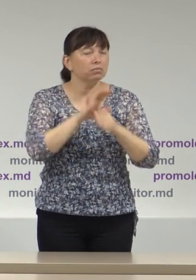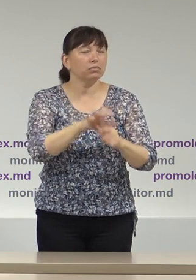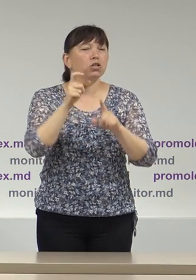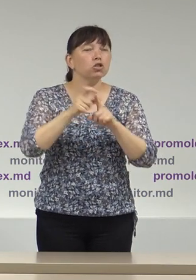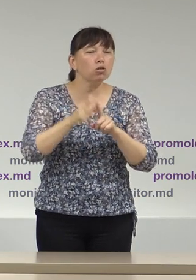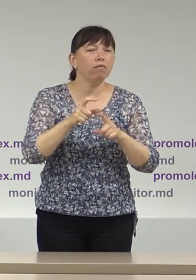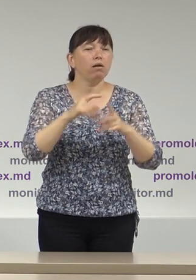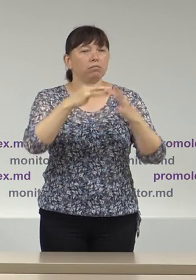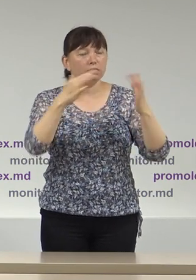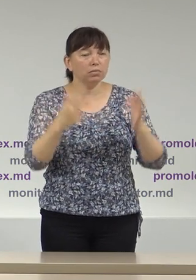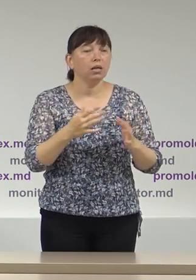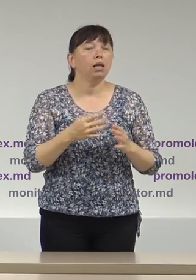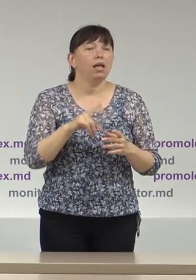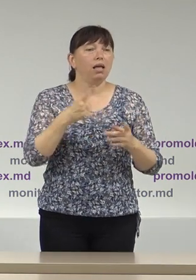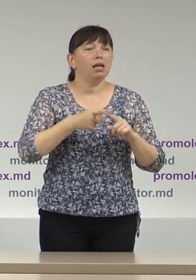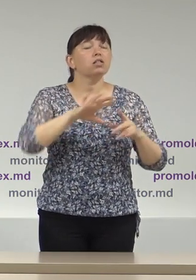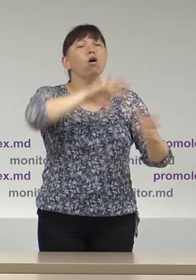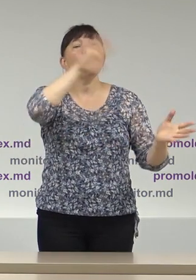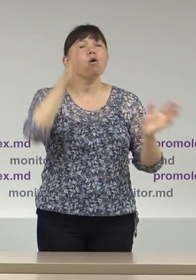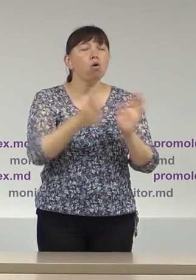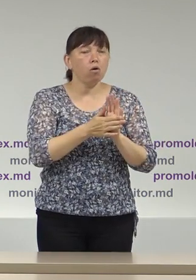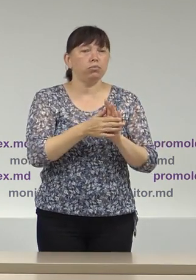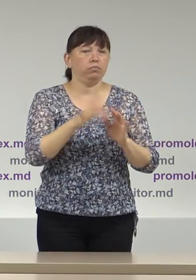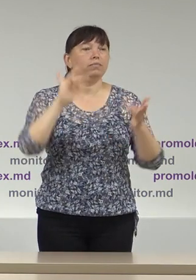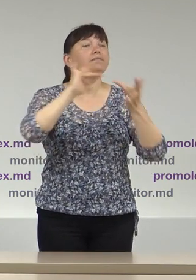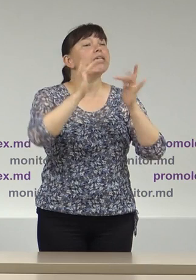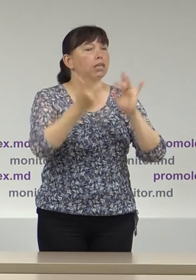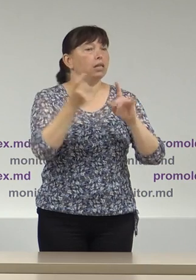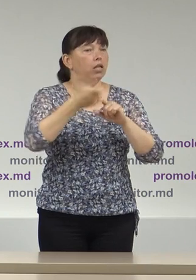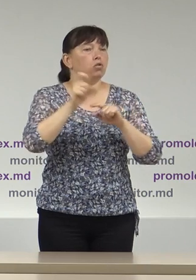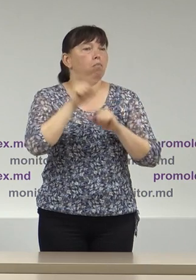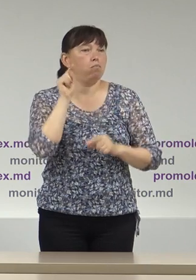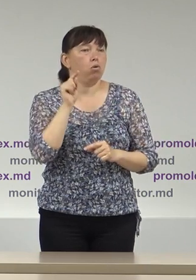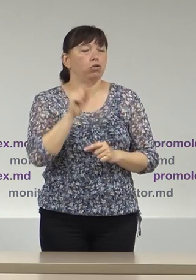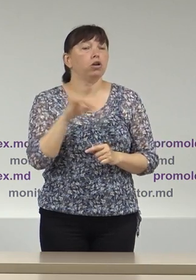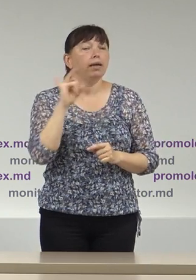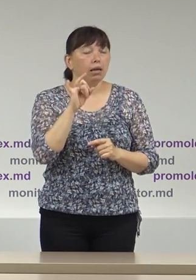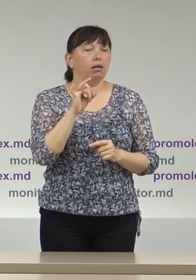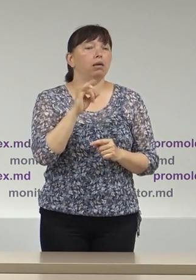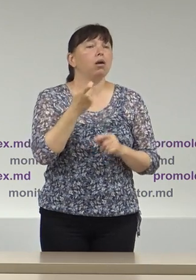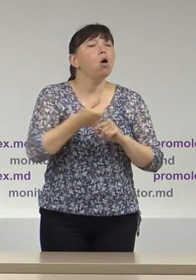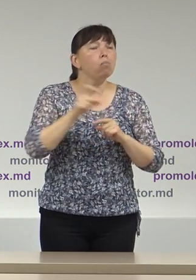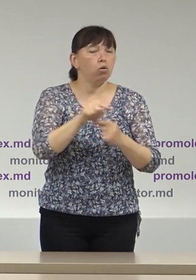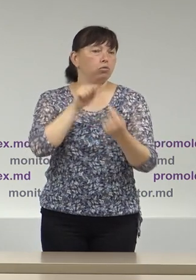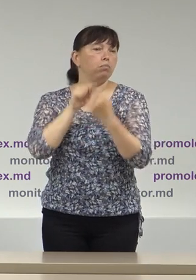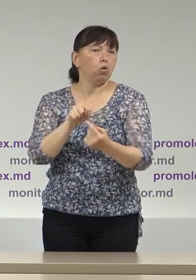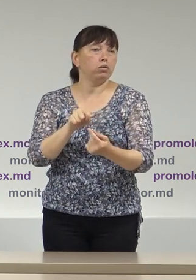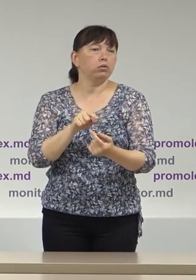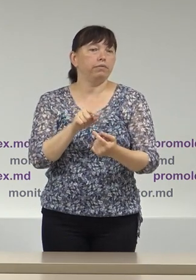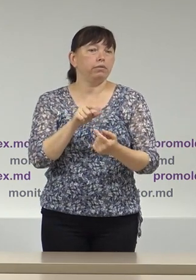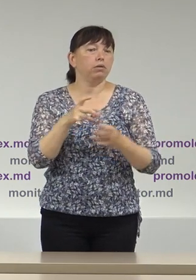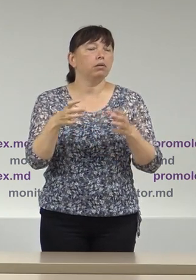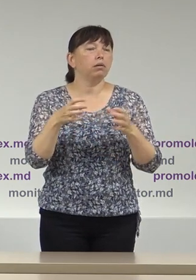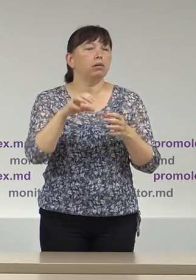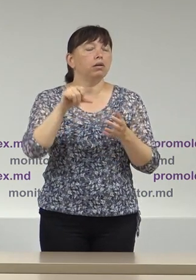discriminare sunt în general în mediul online și sunt îndreptate de cele mai multe ori împotrivă concurenților